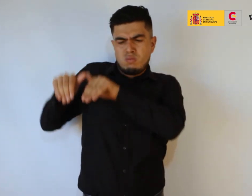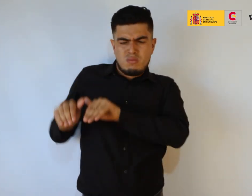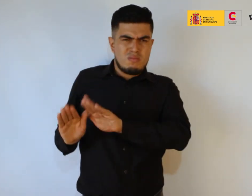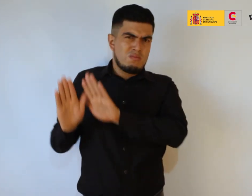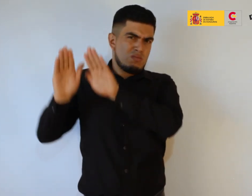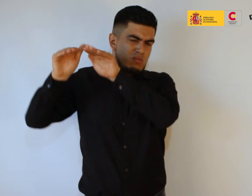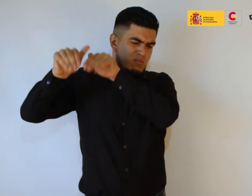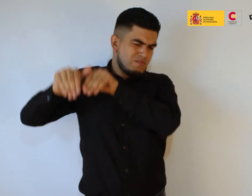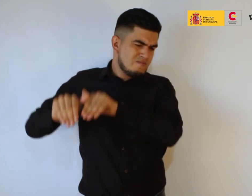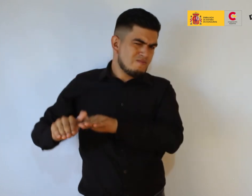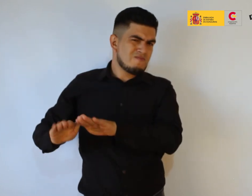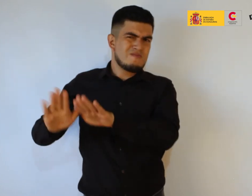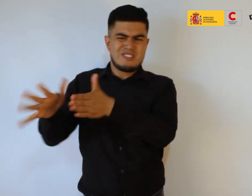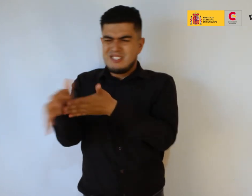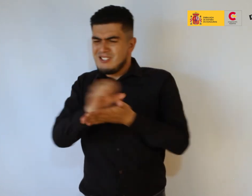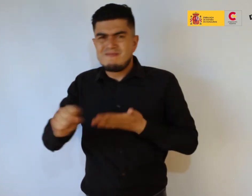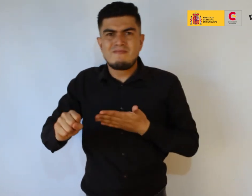el mar durante cada año.